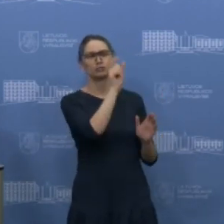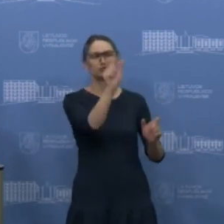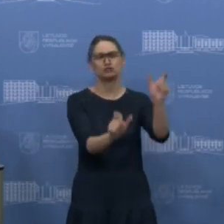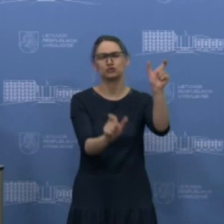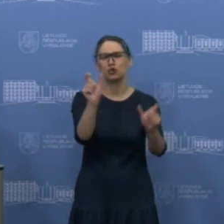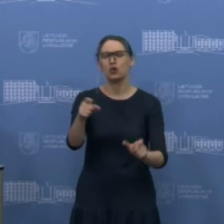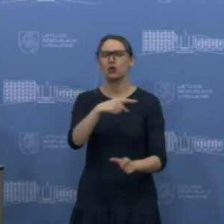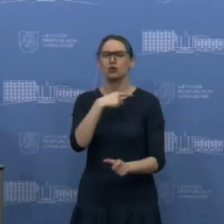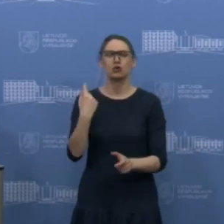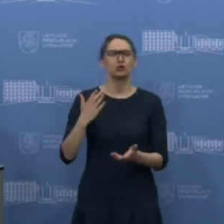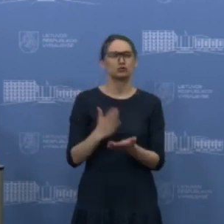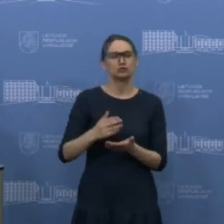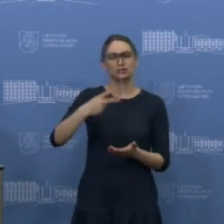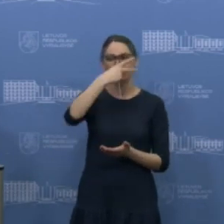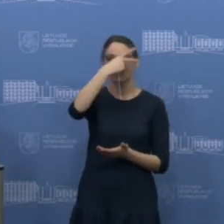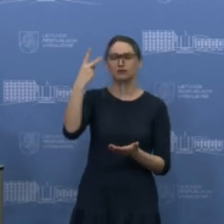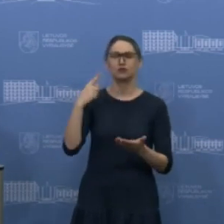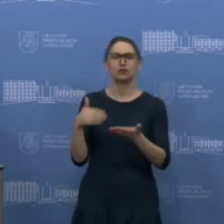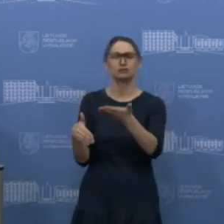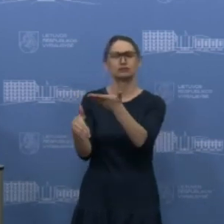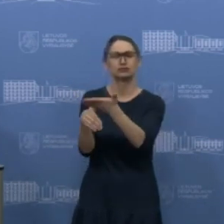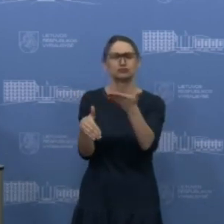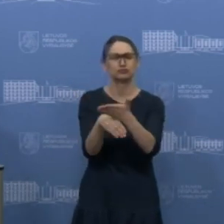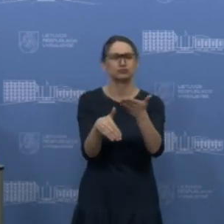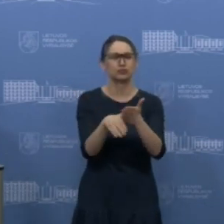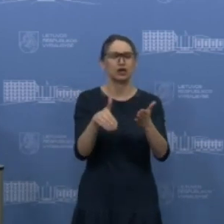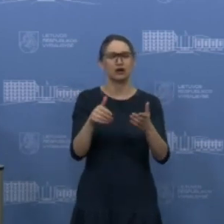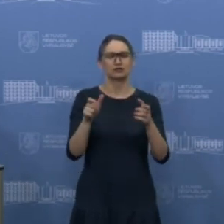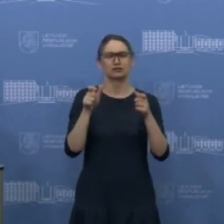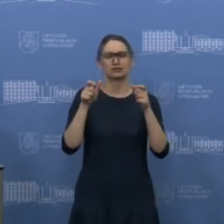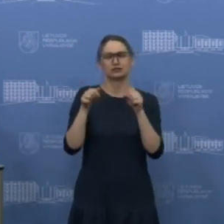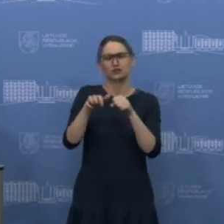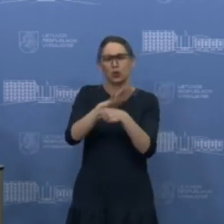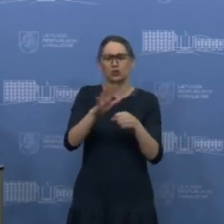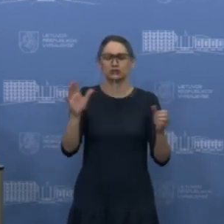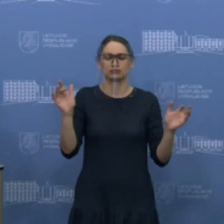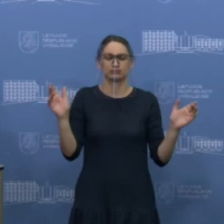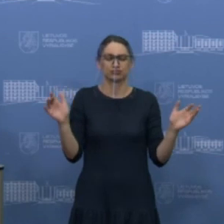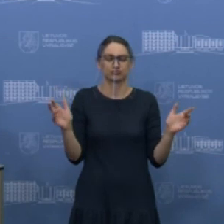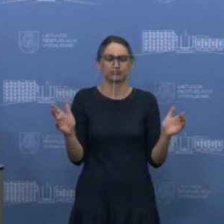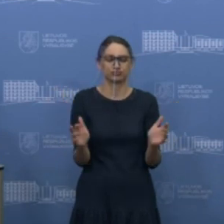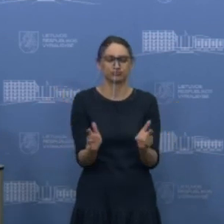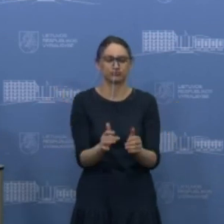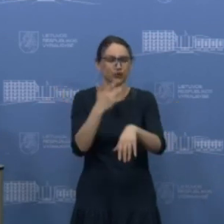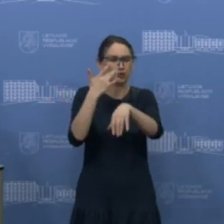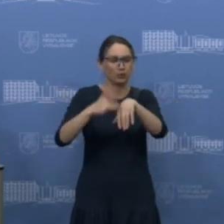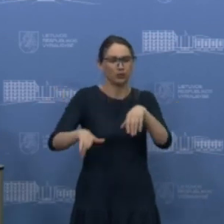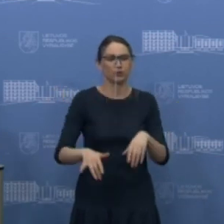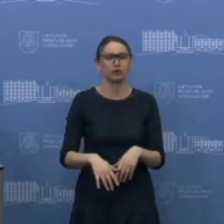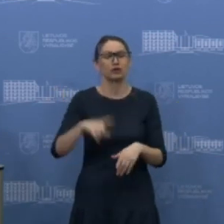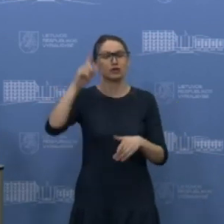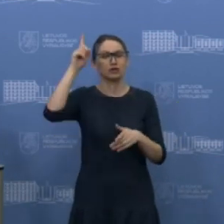yra daug ir jie visi padeda toje kovoje su COVID-19 ir aš tikiu, kad jie visi įkvėpia